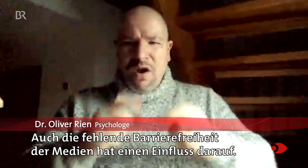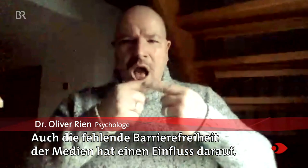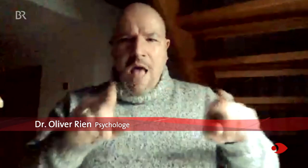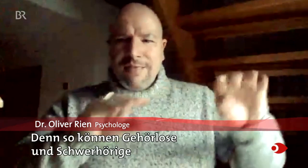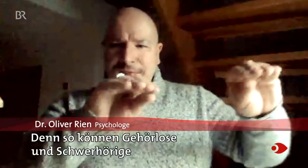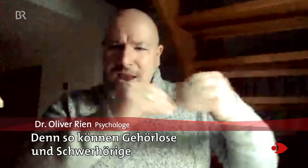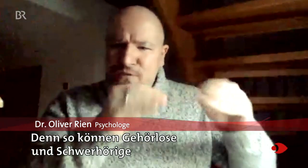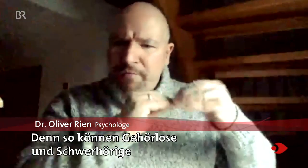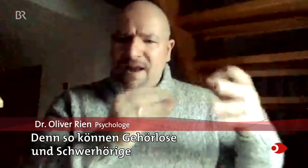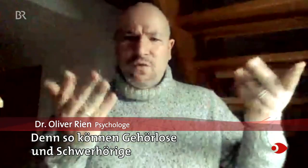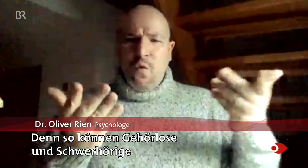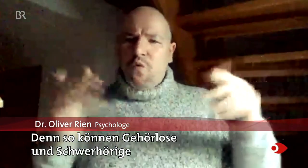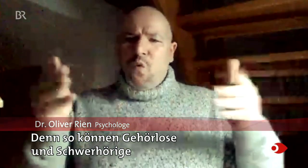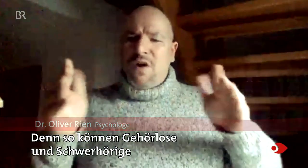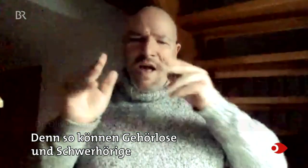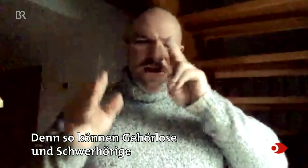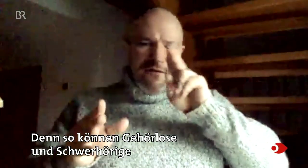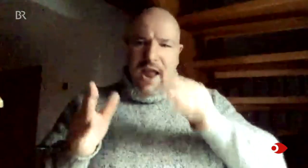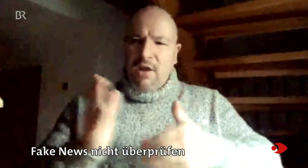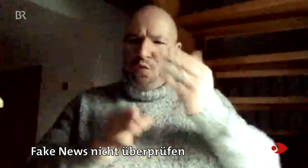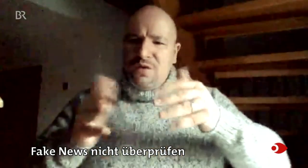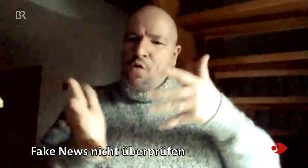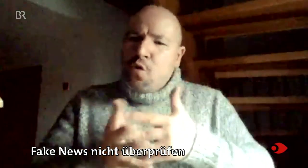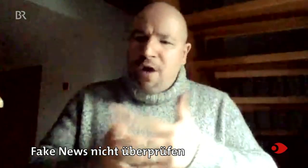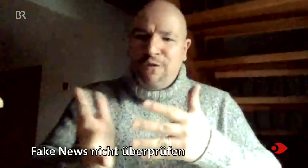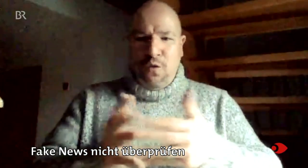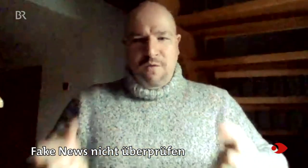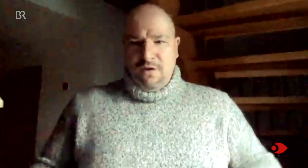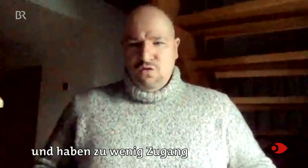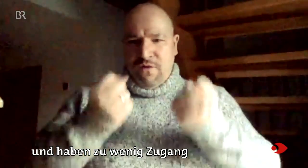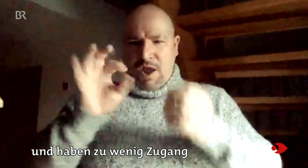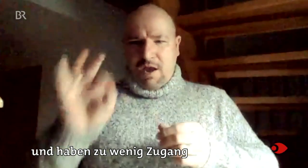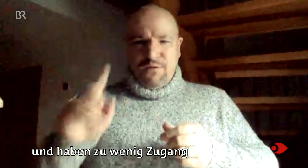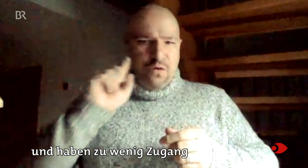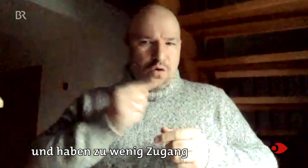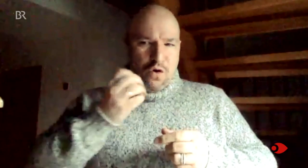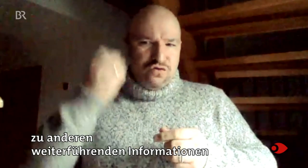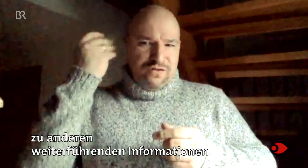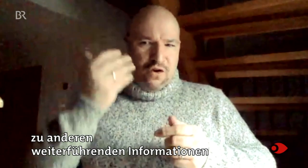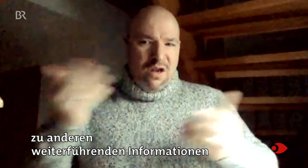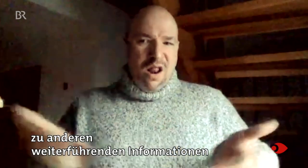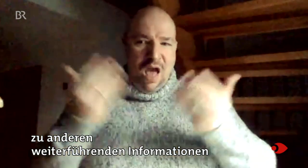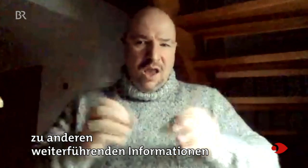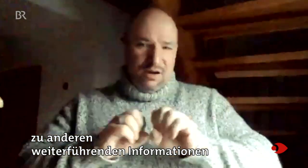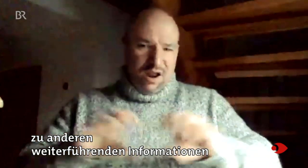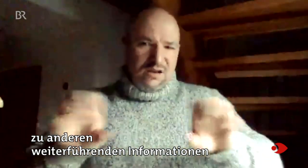darauf. Denn so können Gehörlose und Schwerhörige Fake News nicht überprüfen und haben zu wenig Zugang zu anderen weiterführenden Informationen